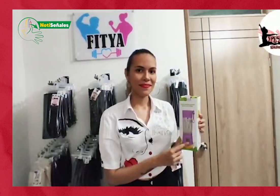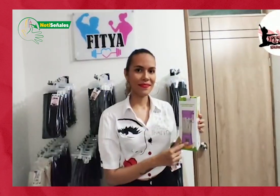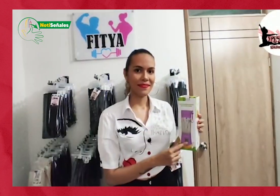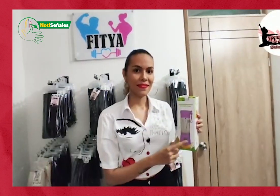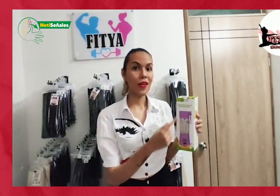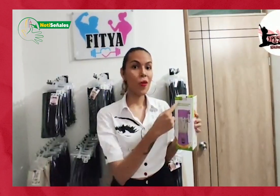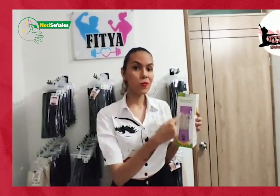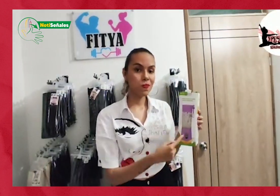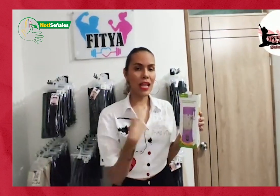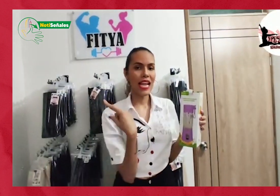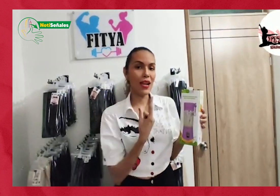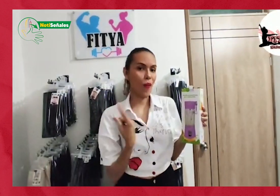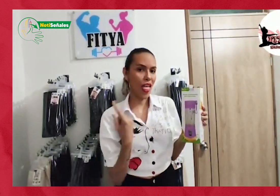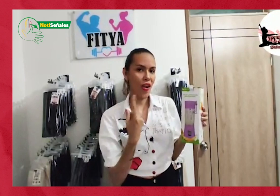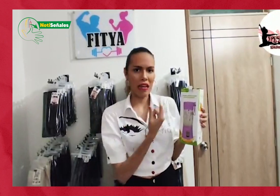Y licuadoras automáticas